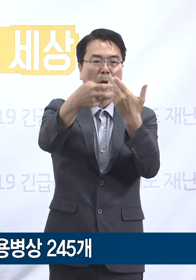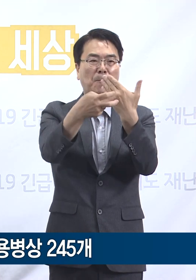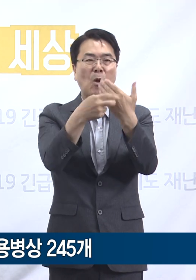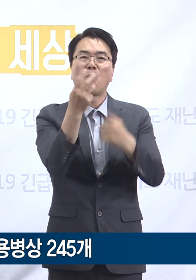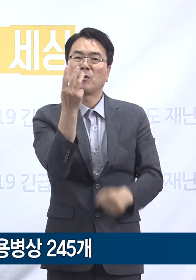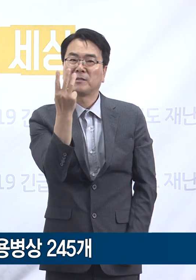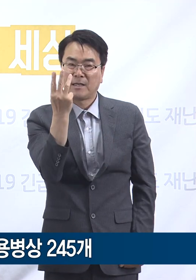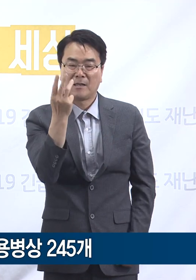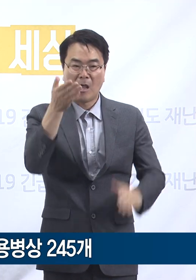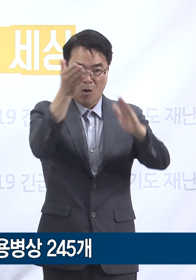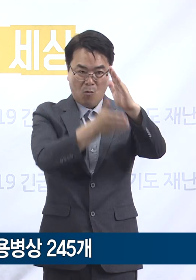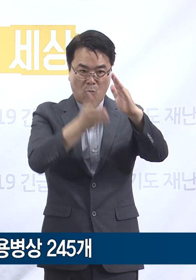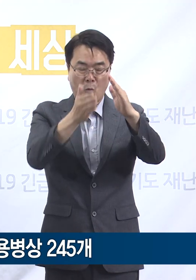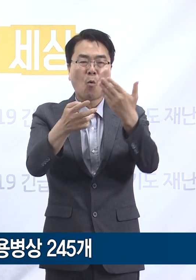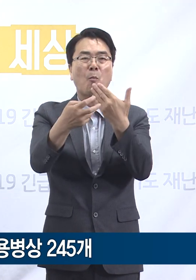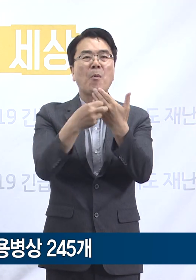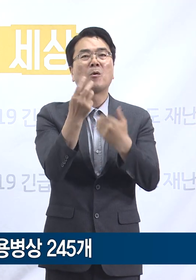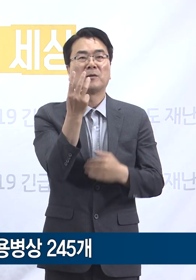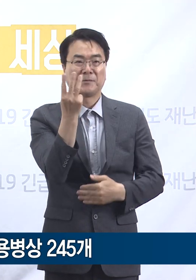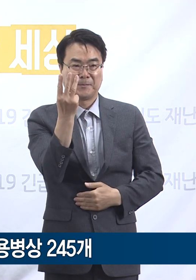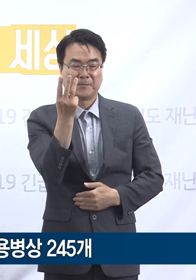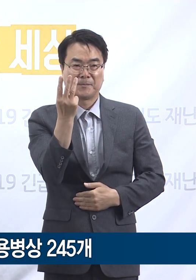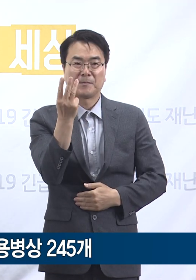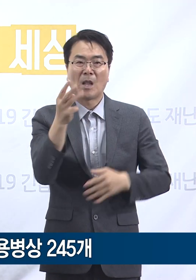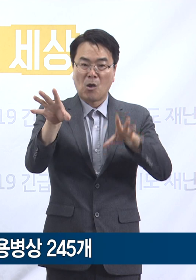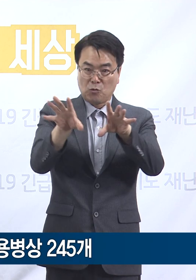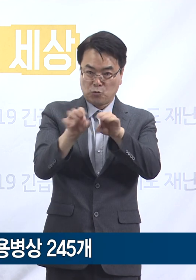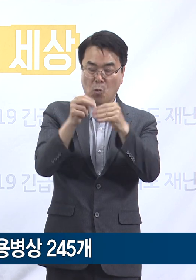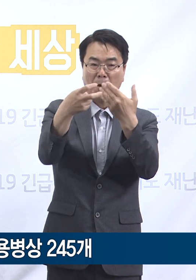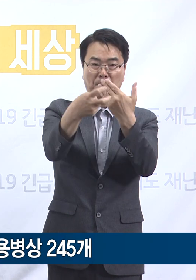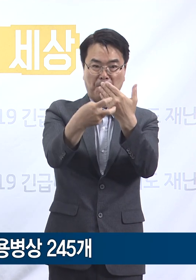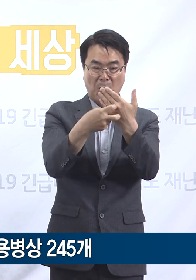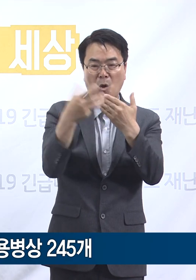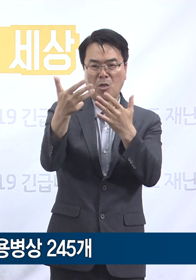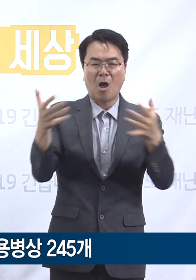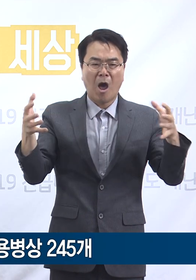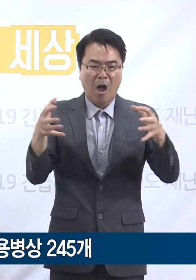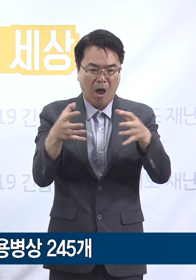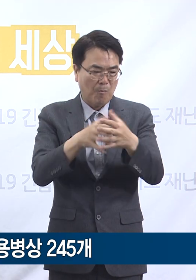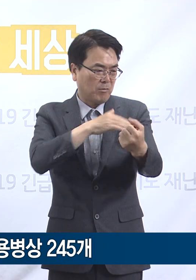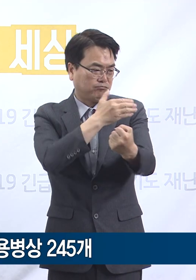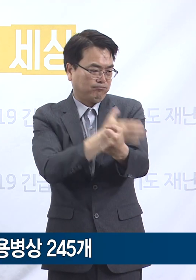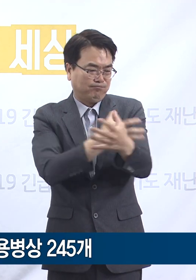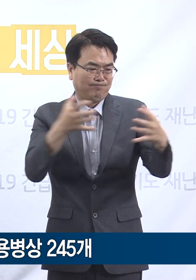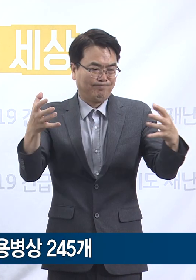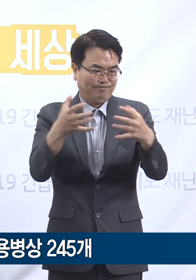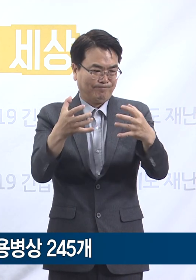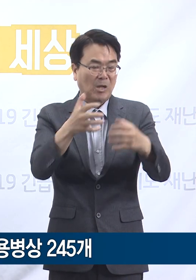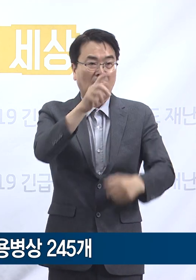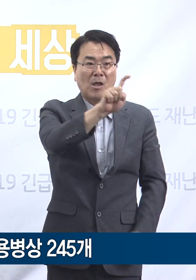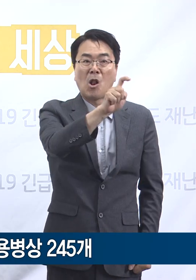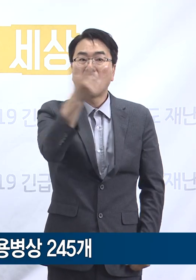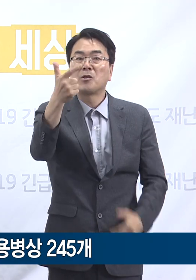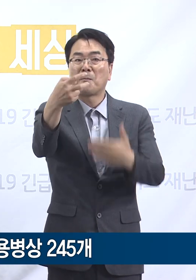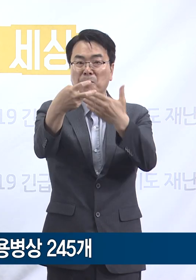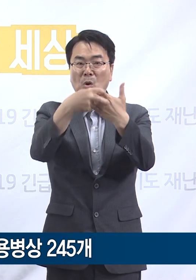3곳, 공공의료기관 5곳 및 도내 종합병원 8곳의 협력으로 총 16개 병원에